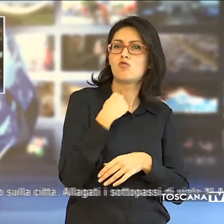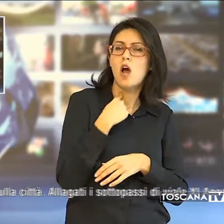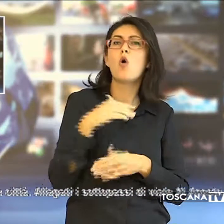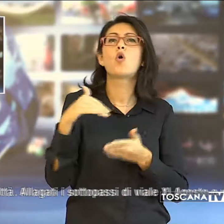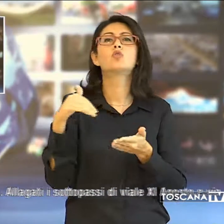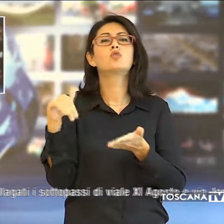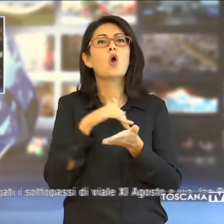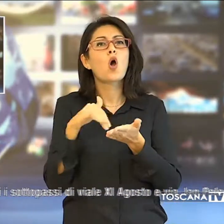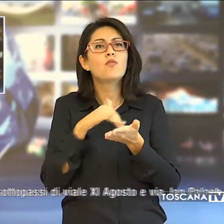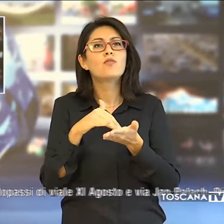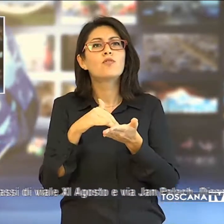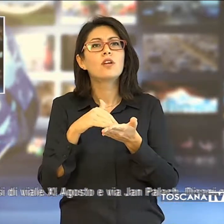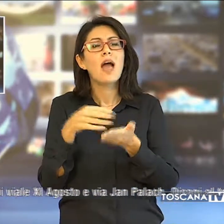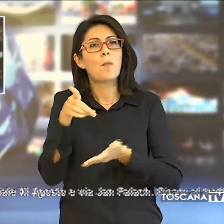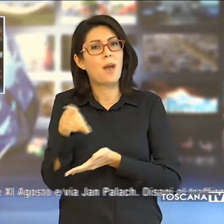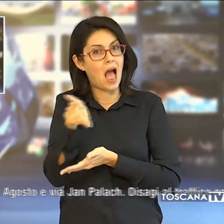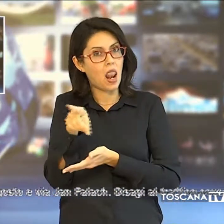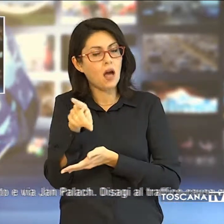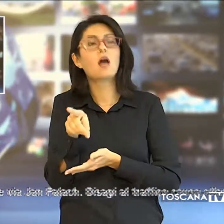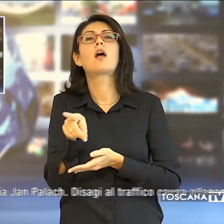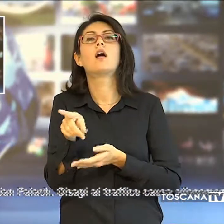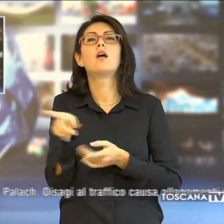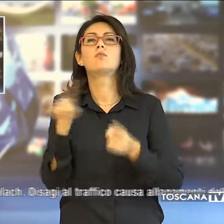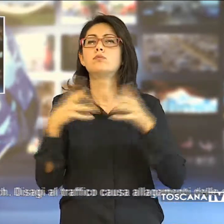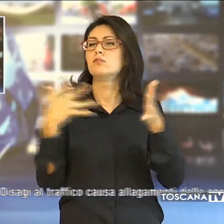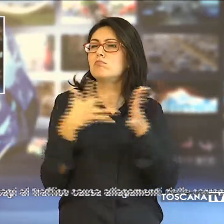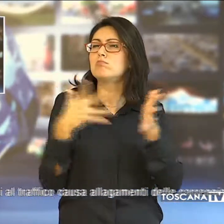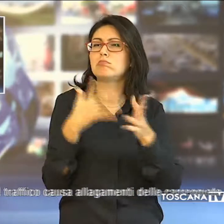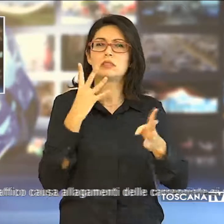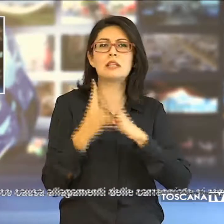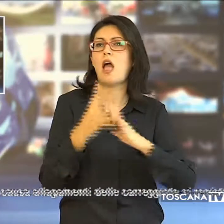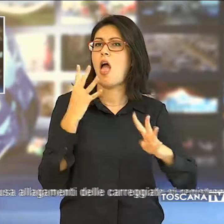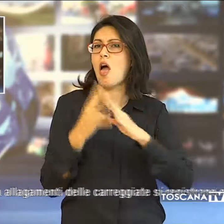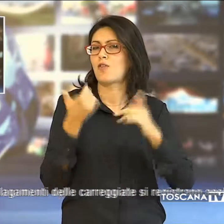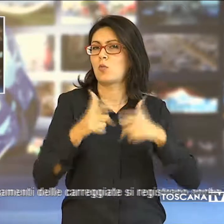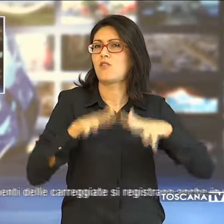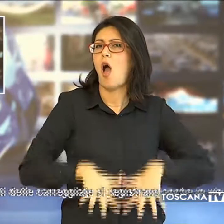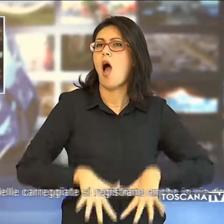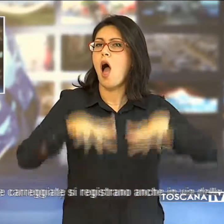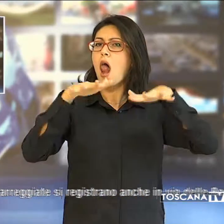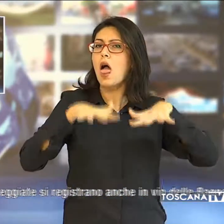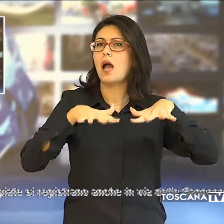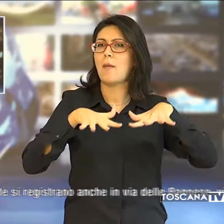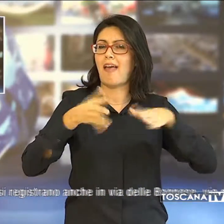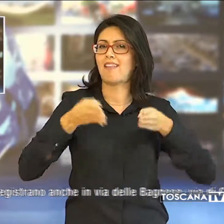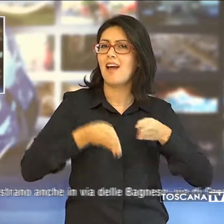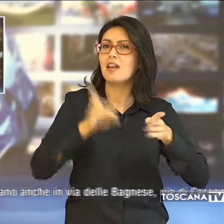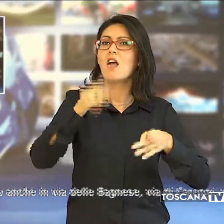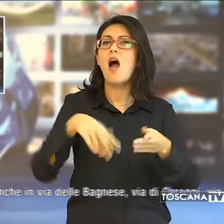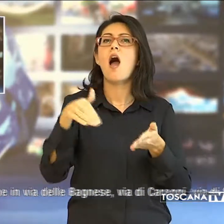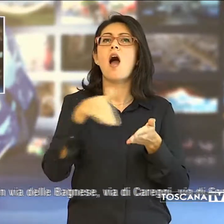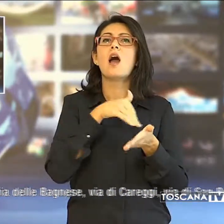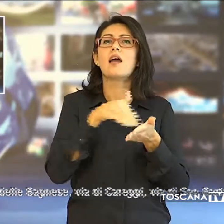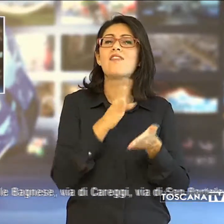Palac. Disagi al traffico, causa allagamenti delle carreggiate anche in Via delle